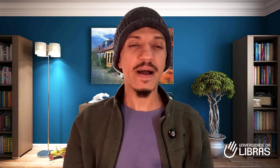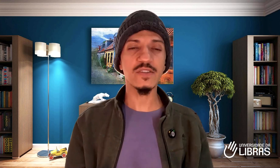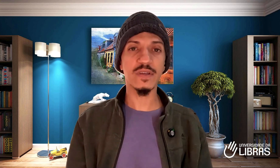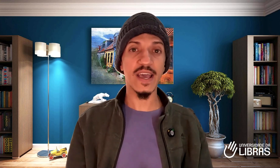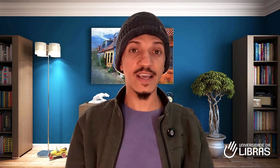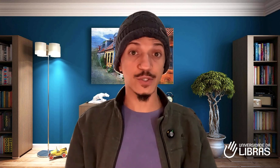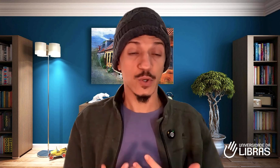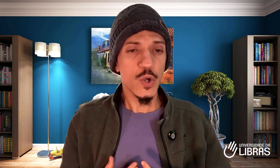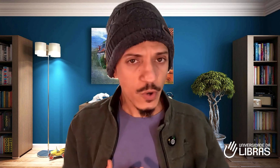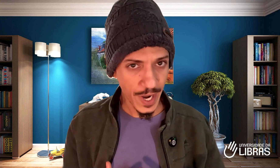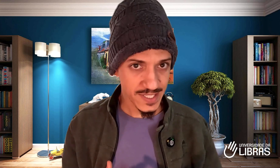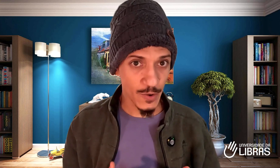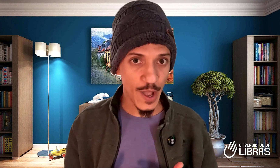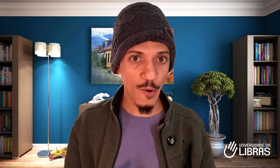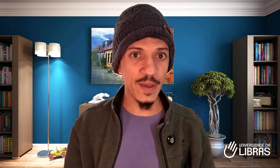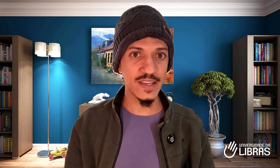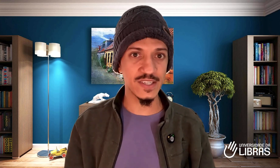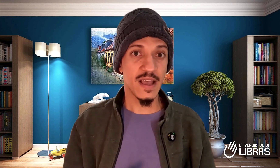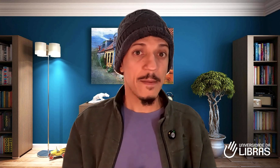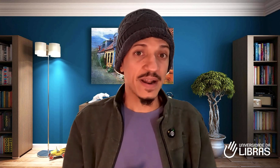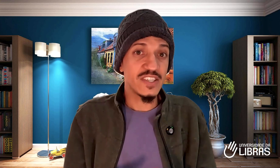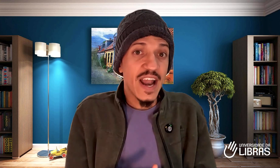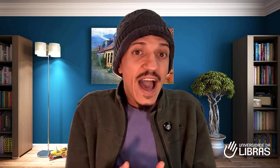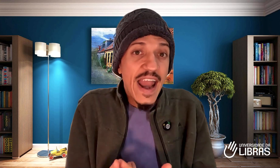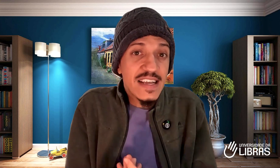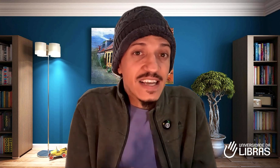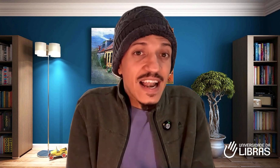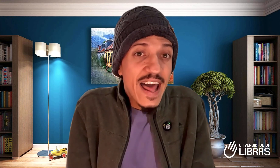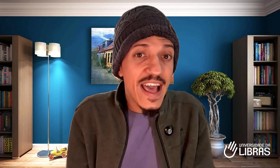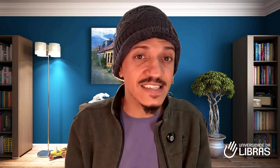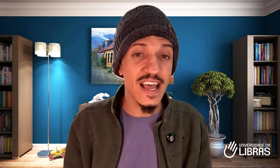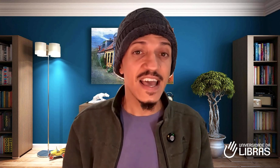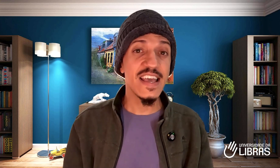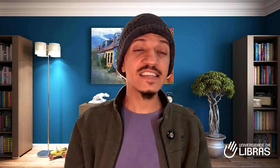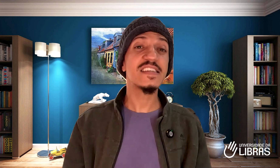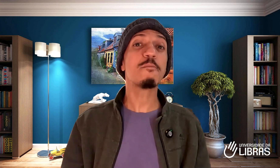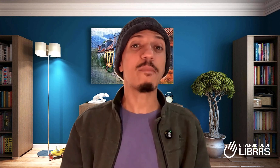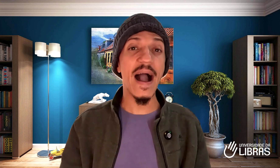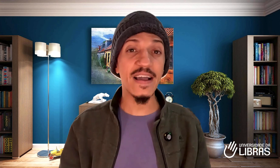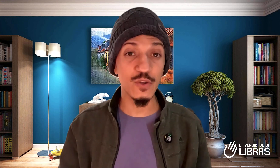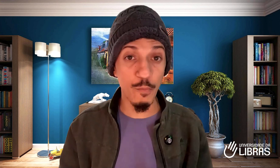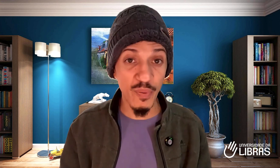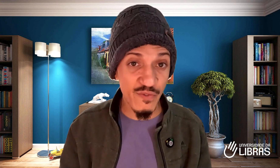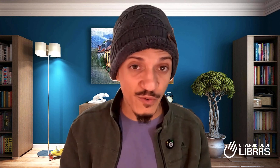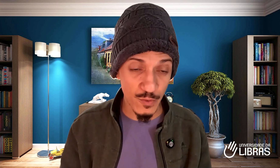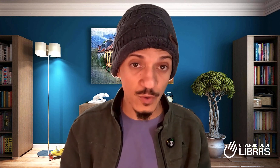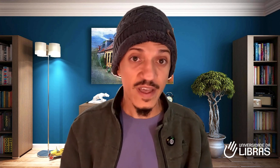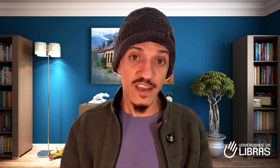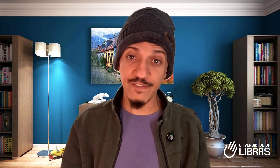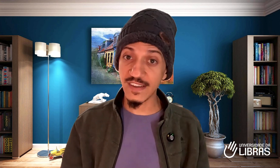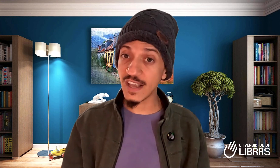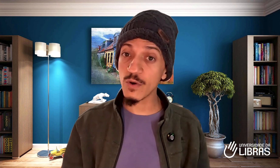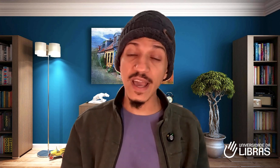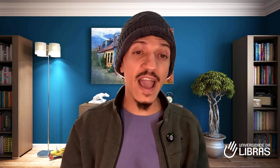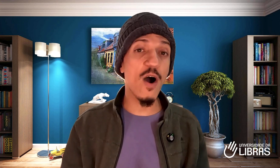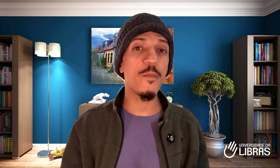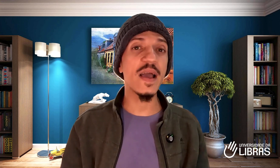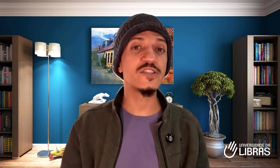do que isso, no coração realmente, para gerar essa clareza e esse impacto profundo, e fazer com que realmente a